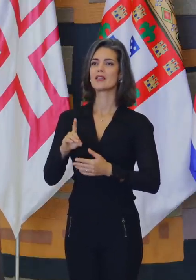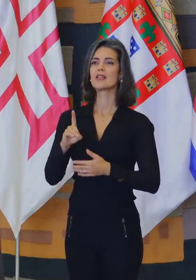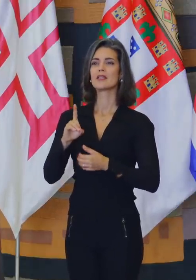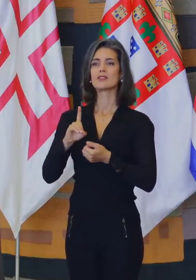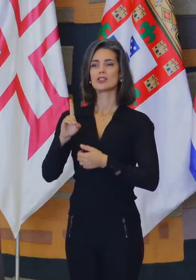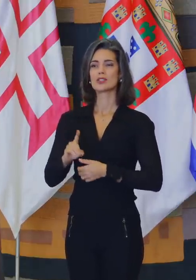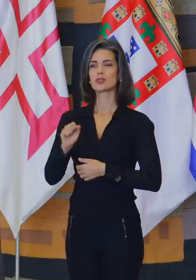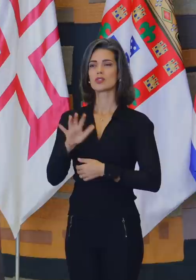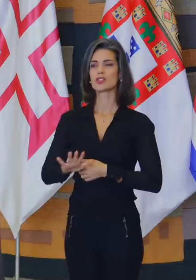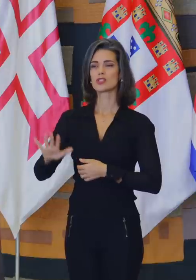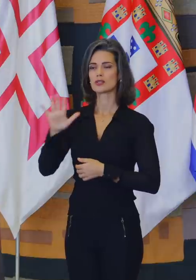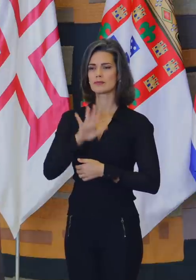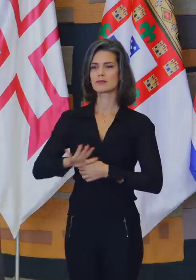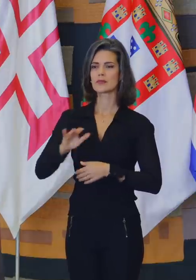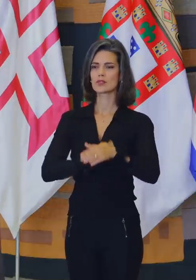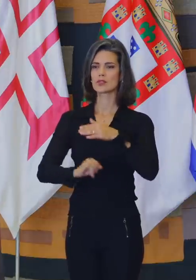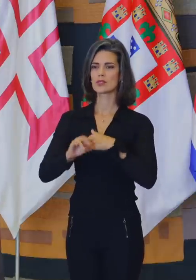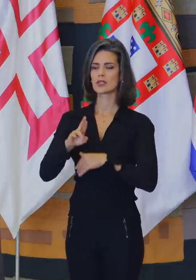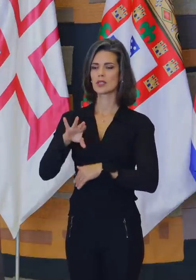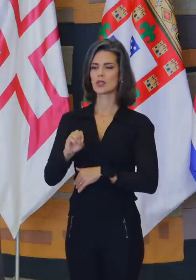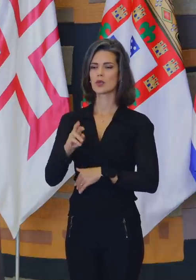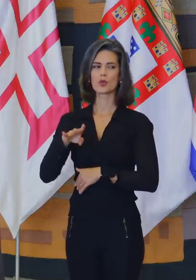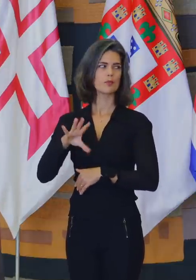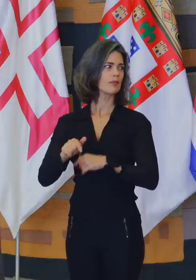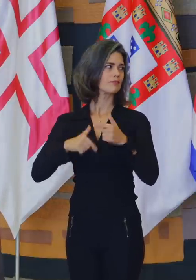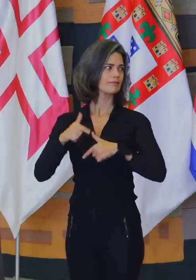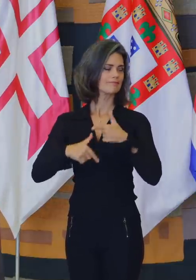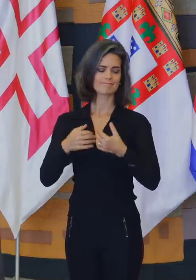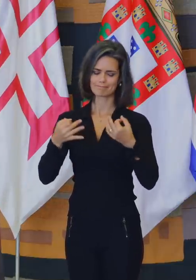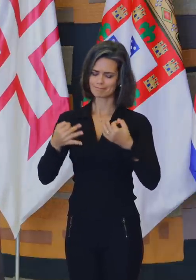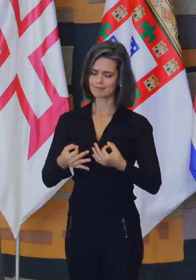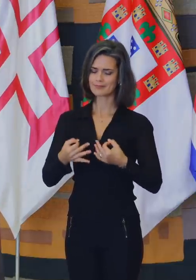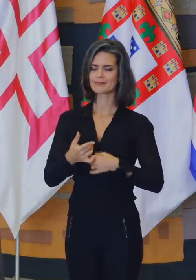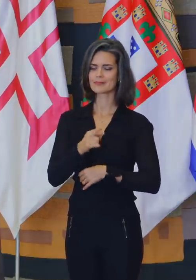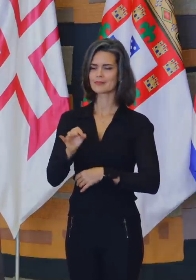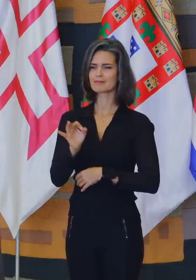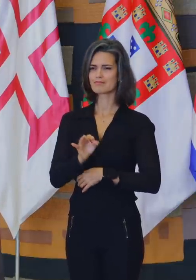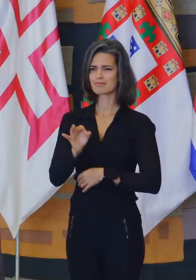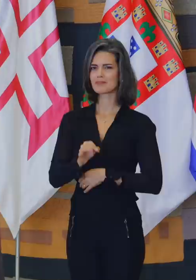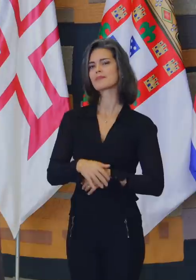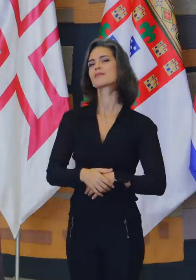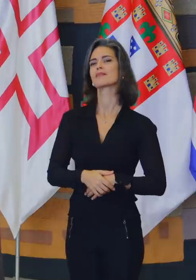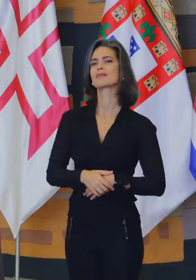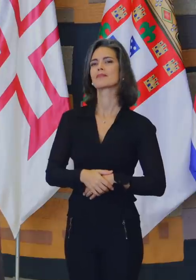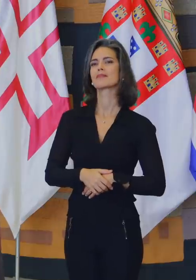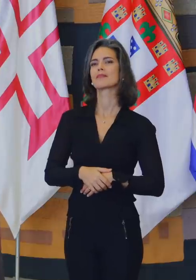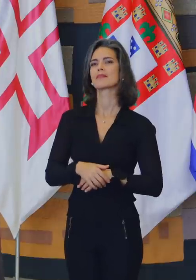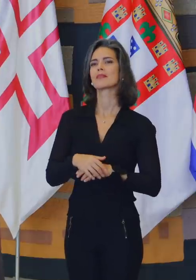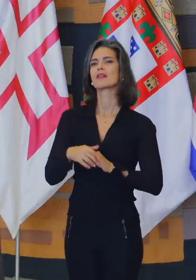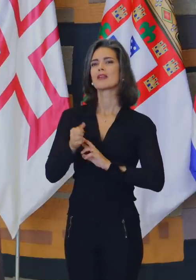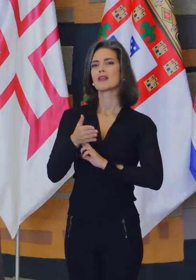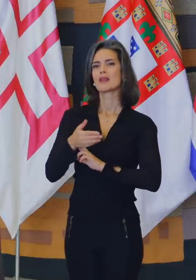-geral do Estudo Rio Branco, que lá realiza trabalho digno de nota em todos os sentidos. Embaixadora Maria